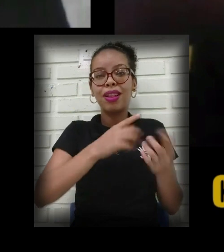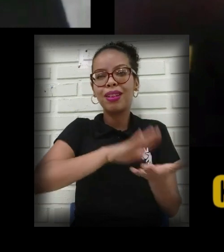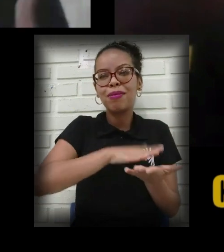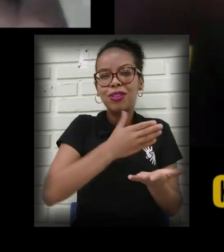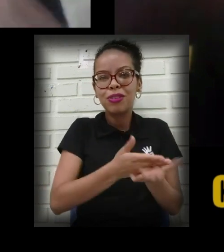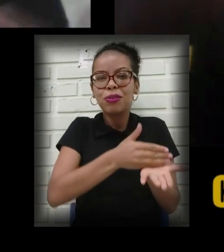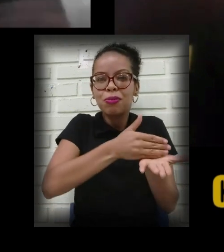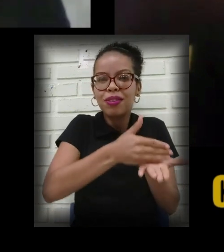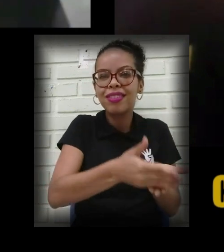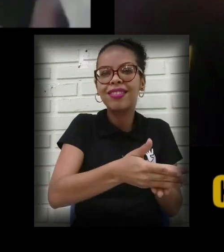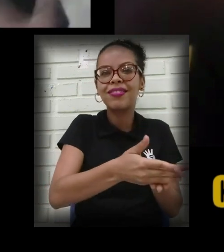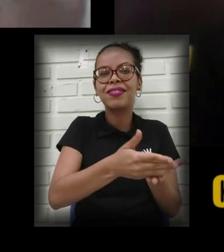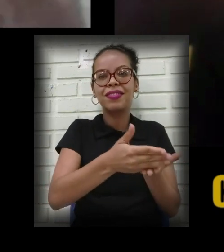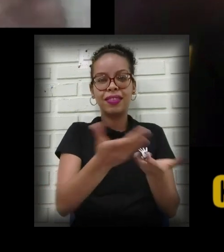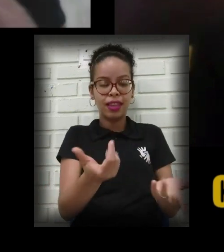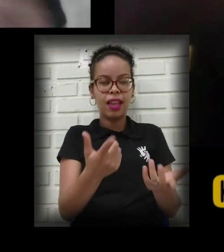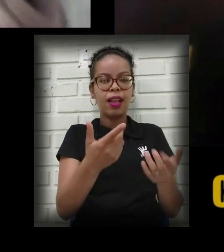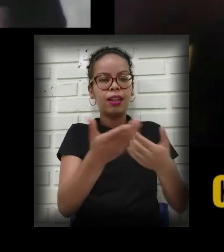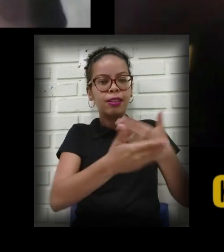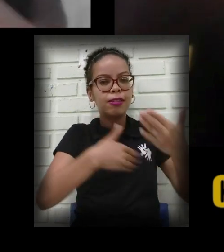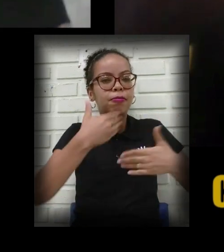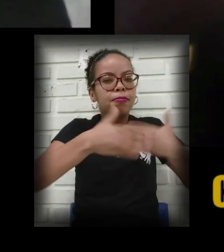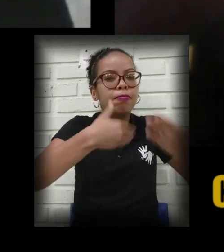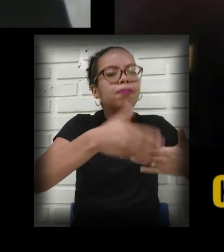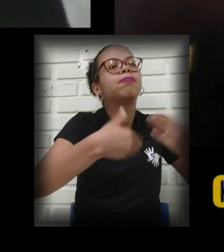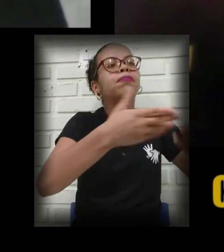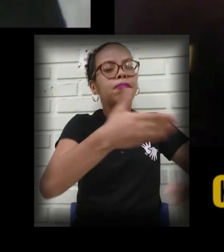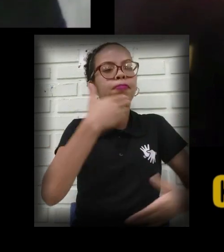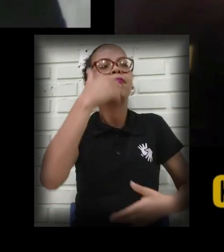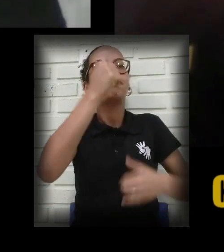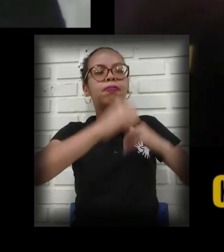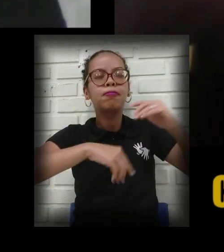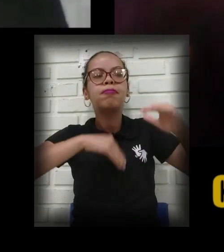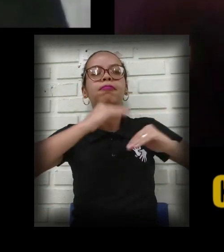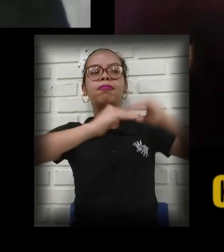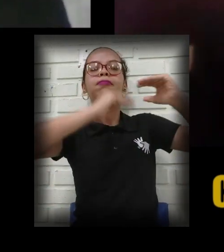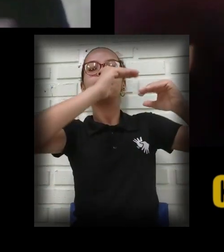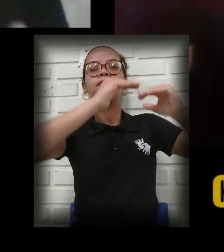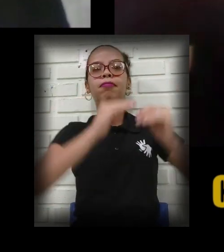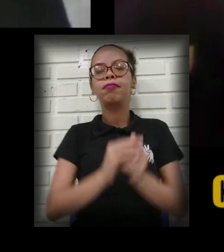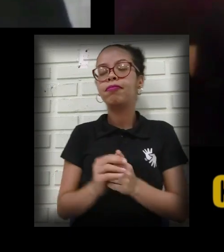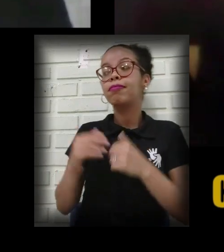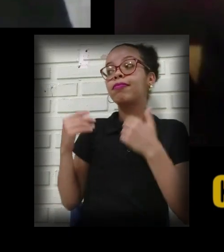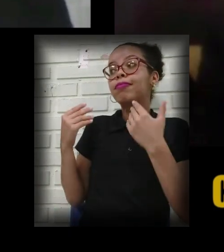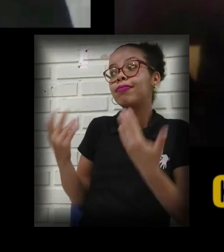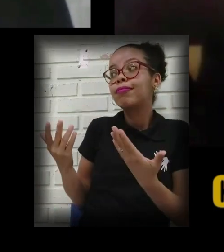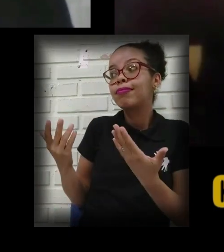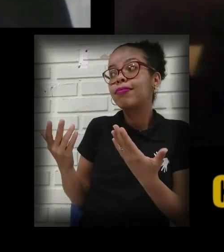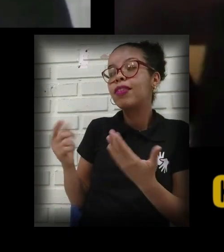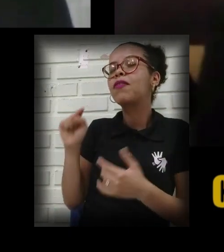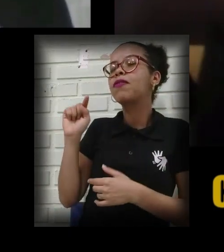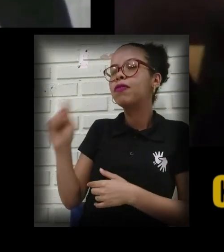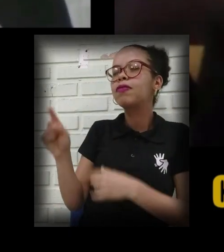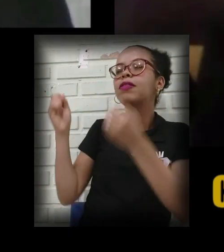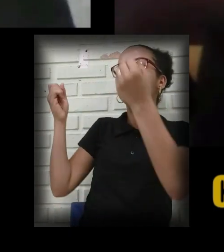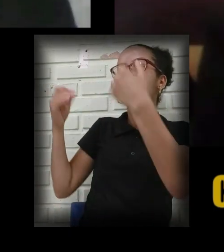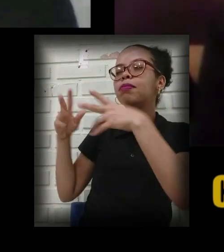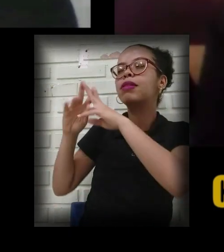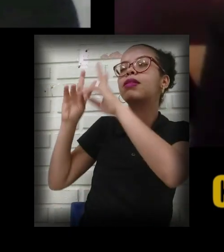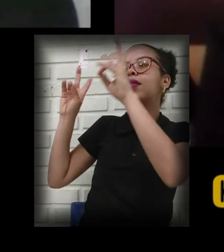está começando a dar uma engatilhadazinha, sabe? Mas aí você toca num ponto que chamou a atenção. Um